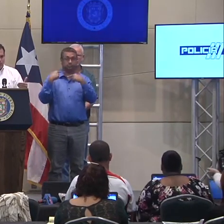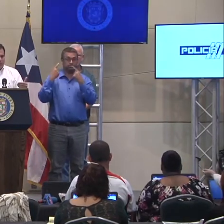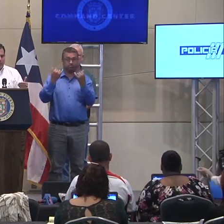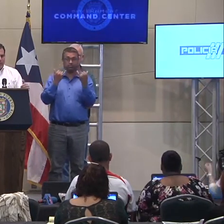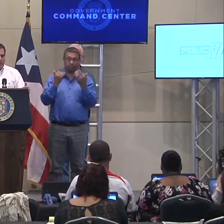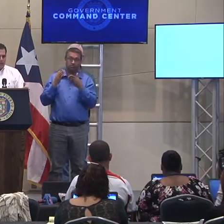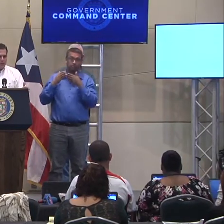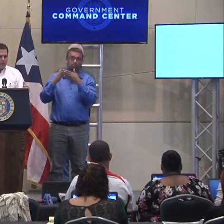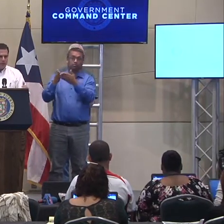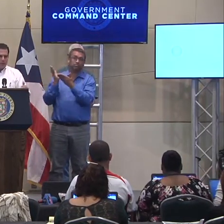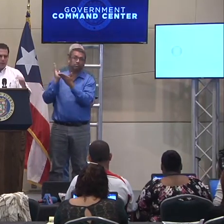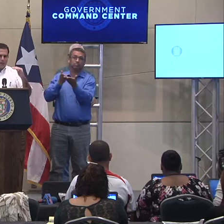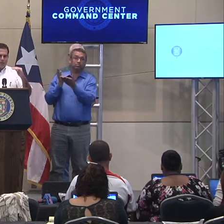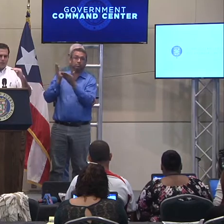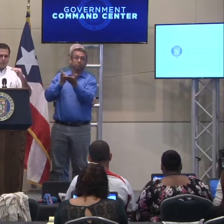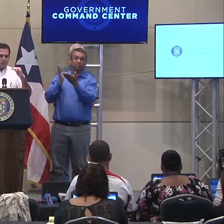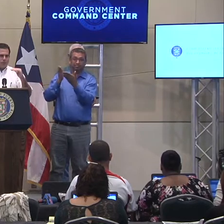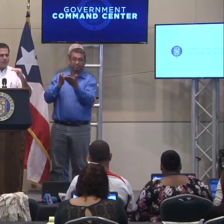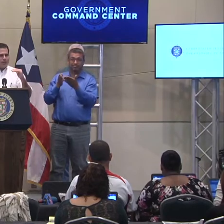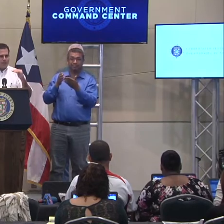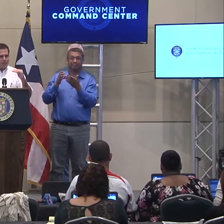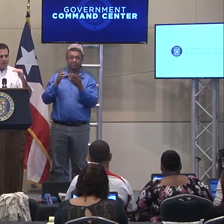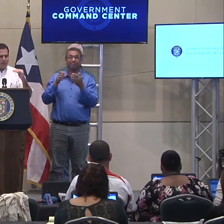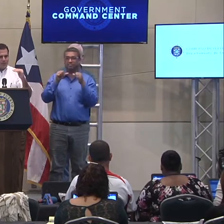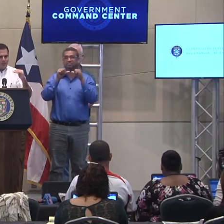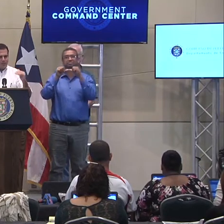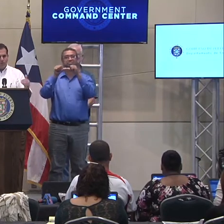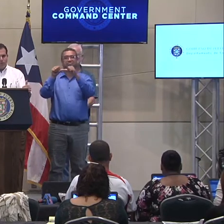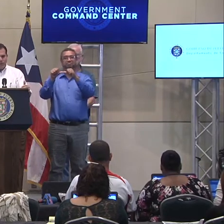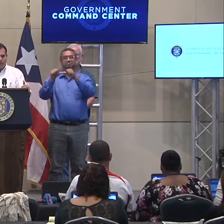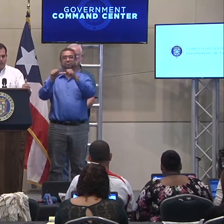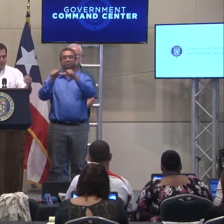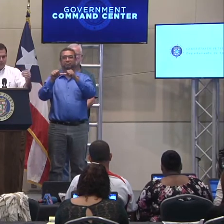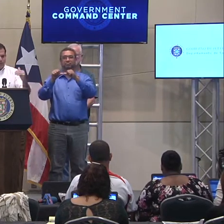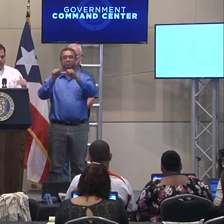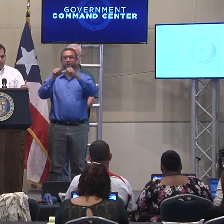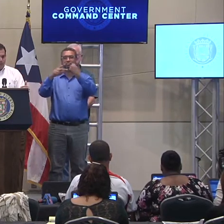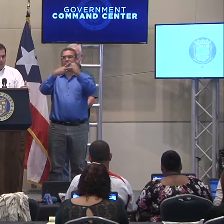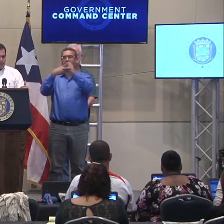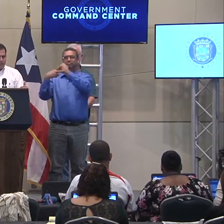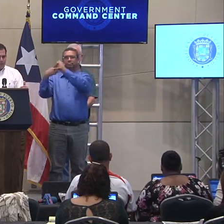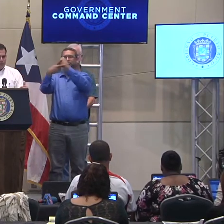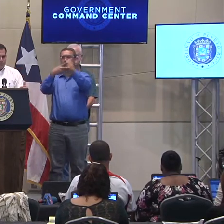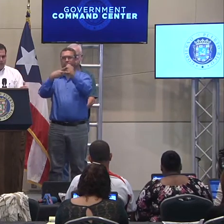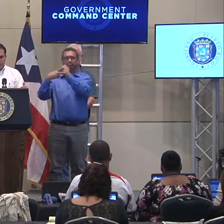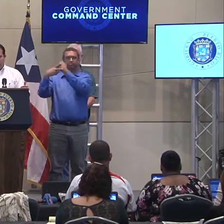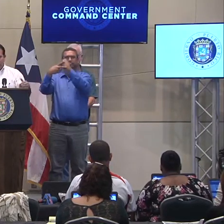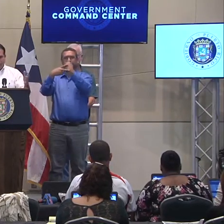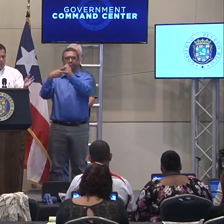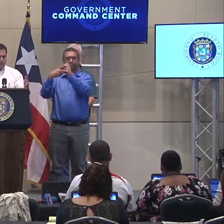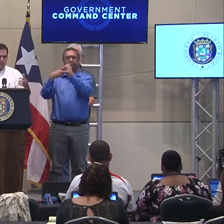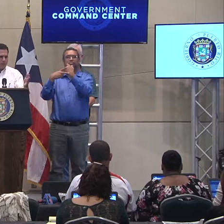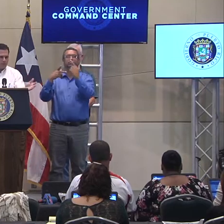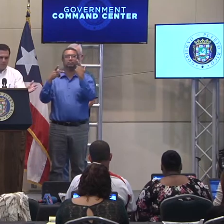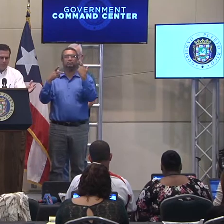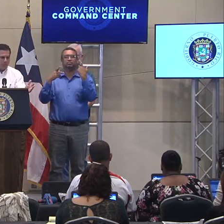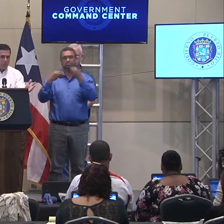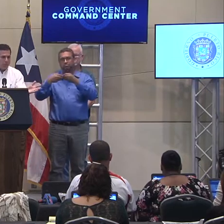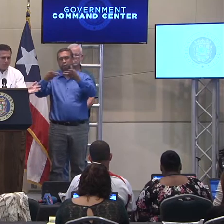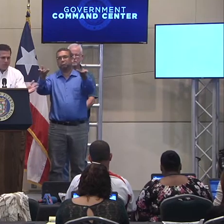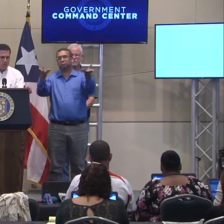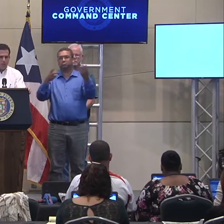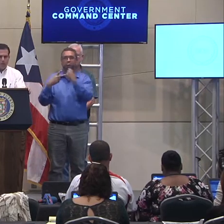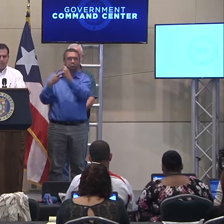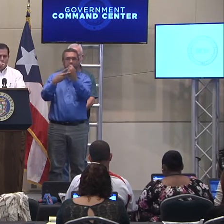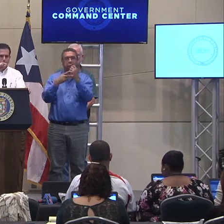a la isla, eh, ¿verdad? Se siguen almacenando relativo a lo que se está consumiendo en términos de, ¿verdad?